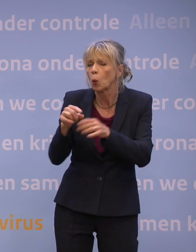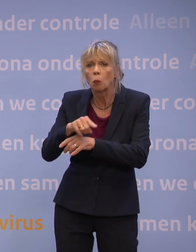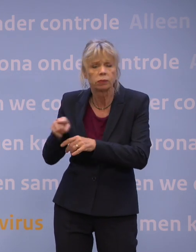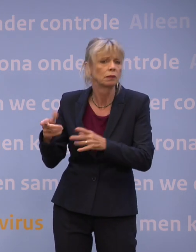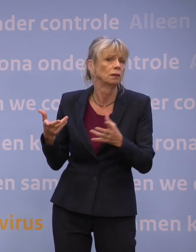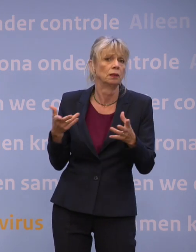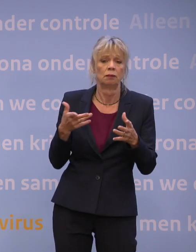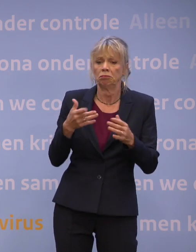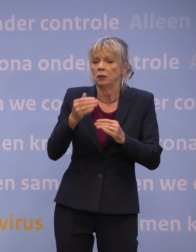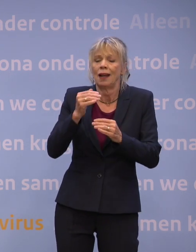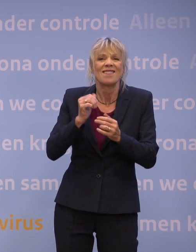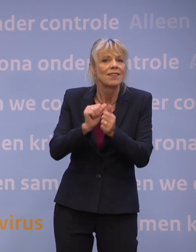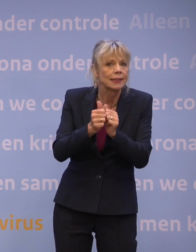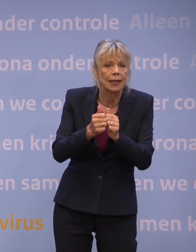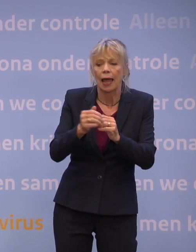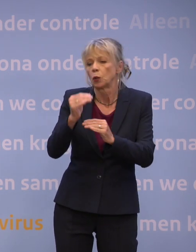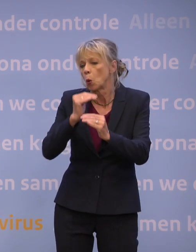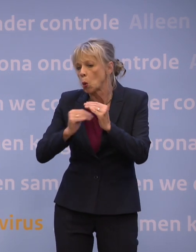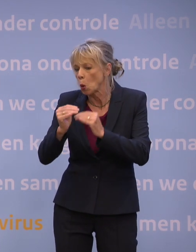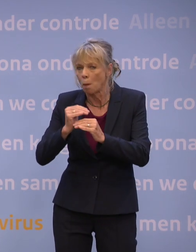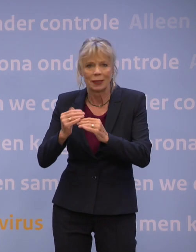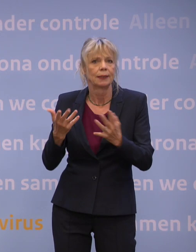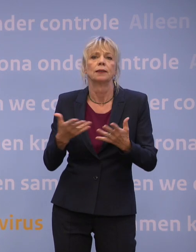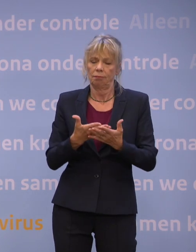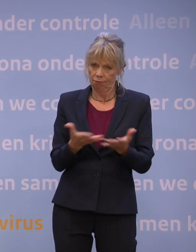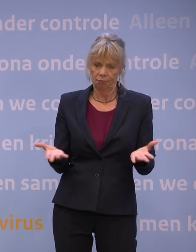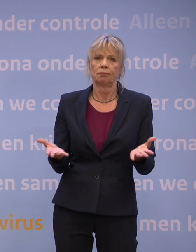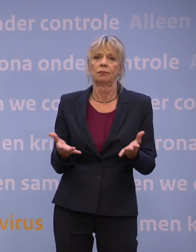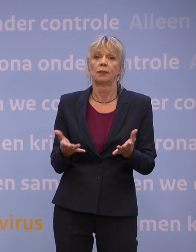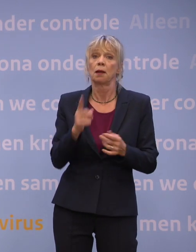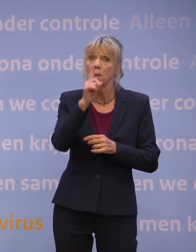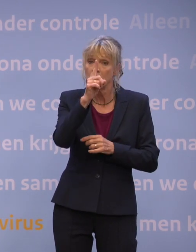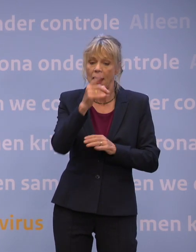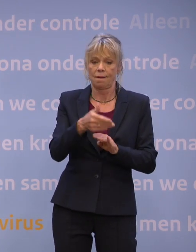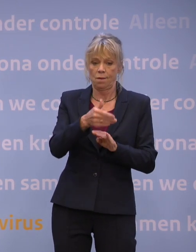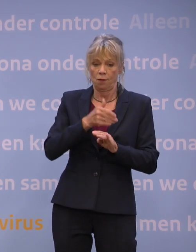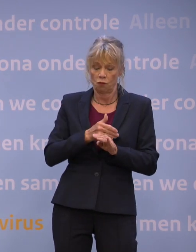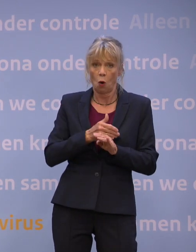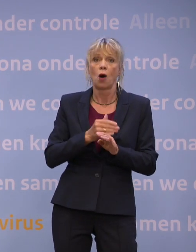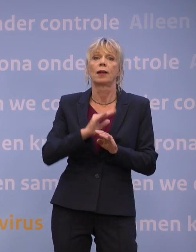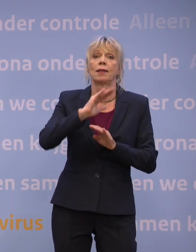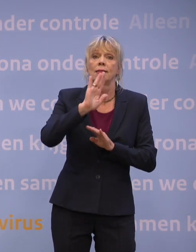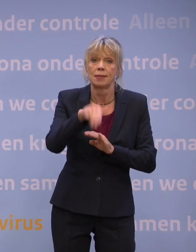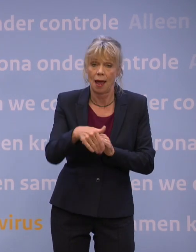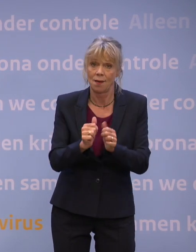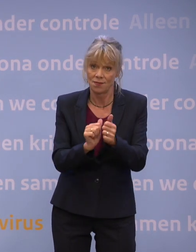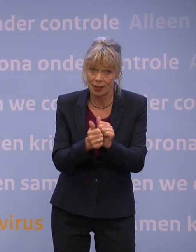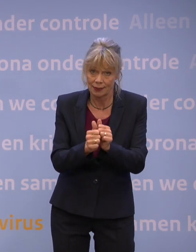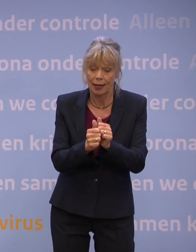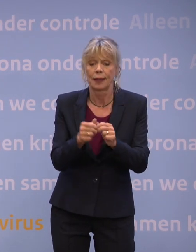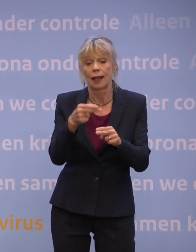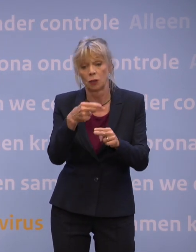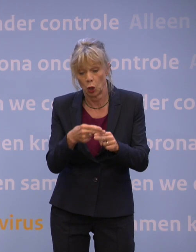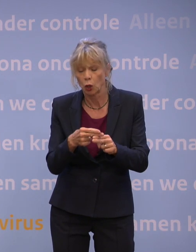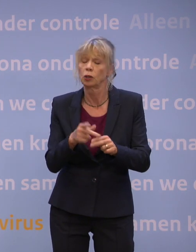competitieverband. Uiteraard geldt erbij voor en na de wedstrijd en tijdens de rust gewoon de anderhalve meter,